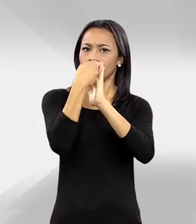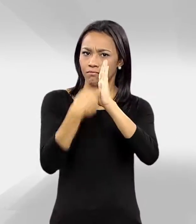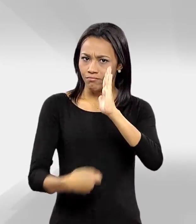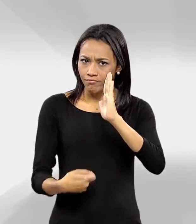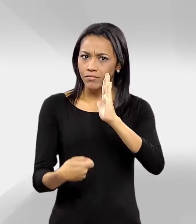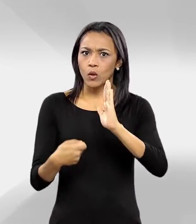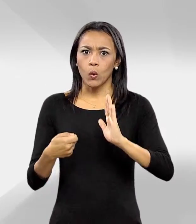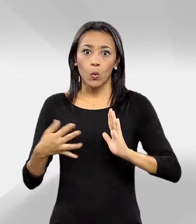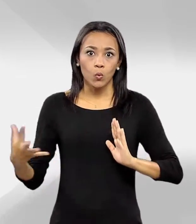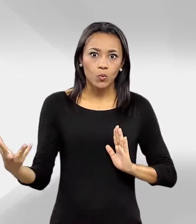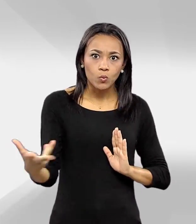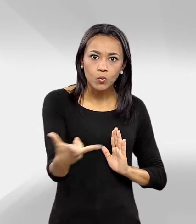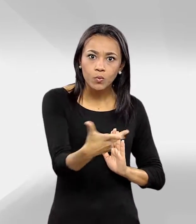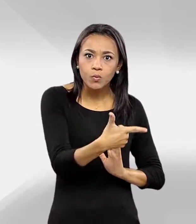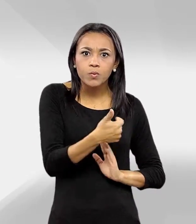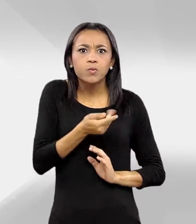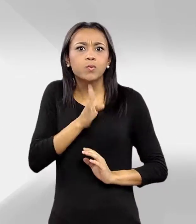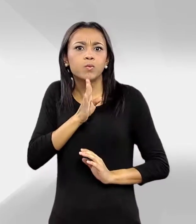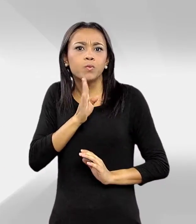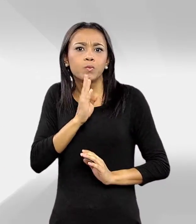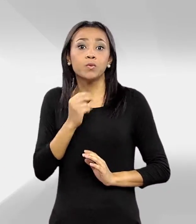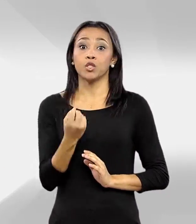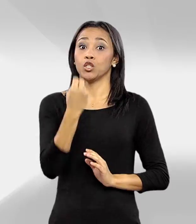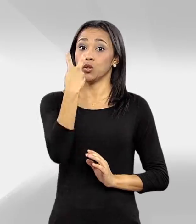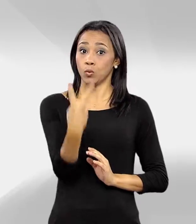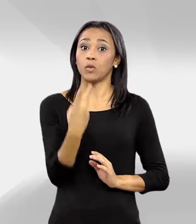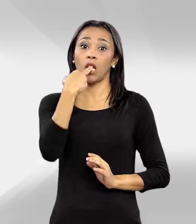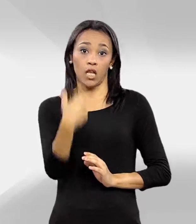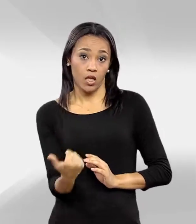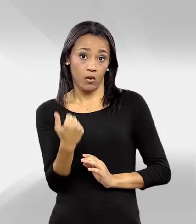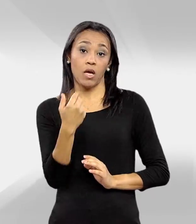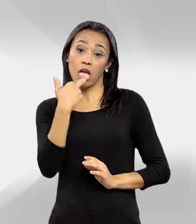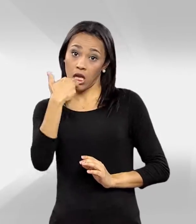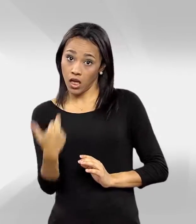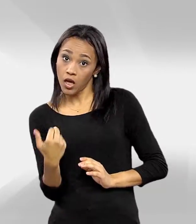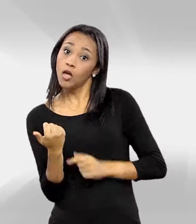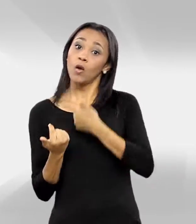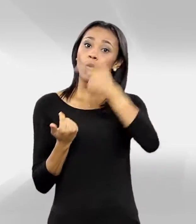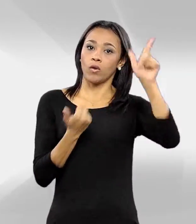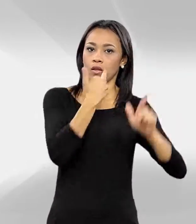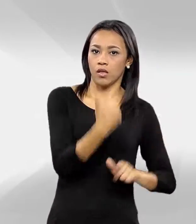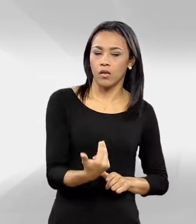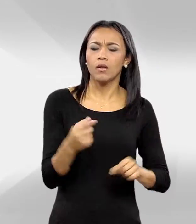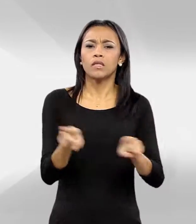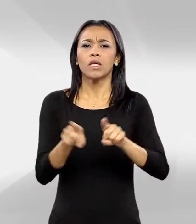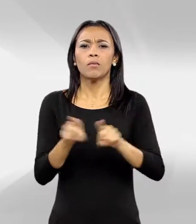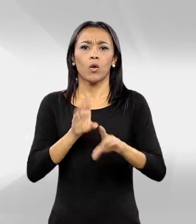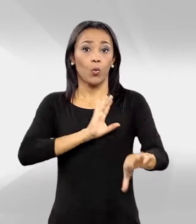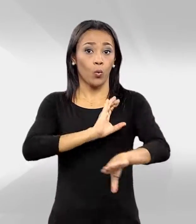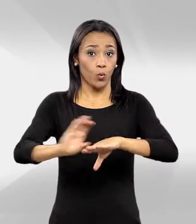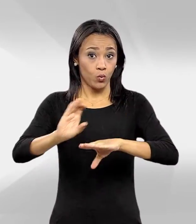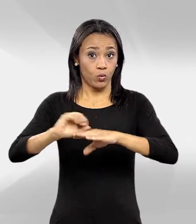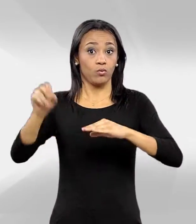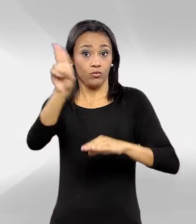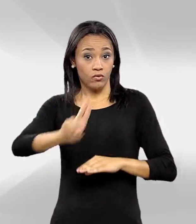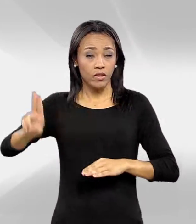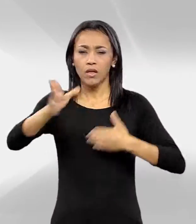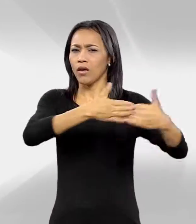domínio no mínimo de dois idiomas, inglês e outro, preferencialmente, curso superior completo em qualquer área de